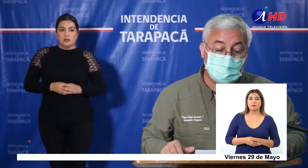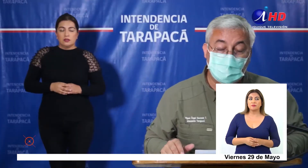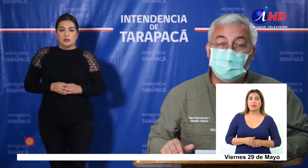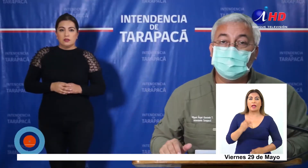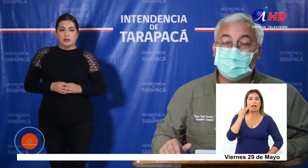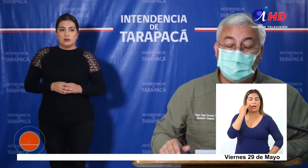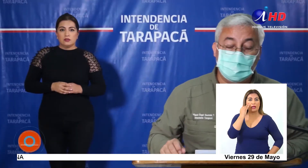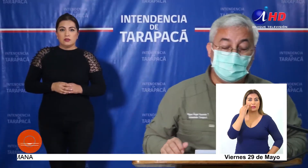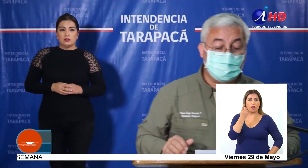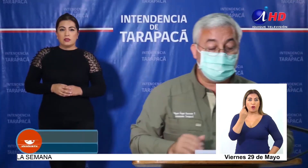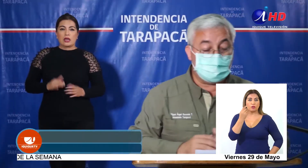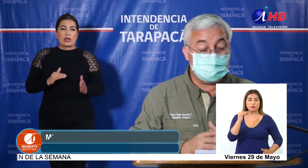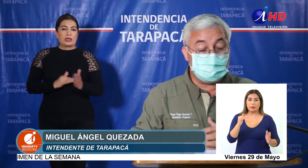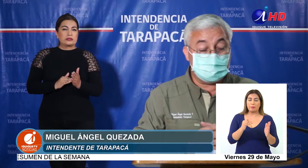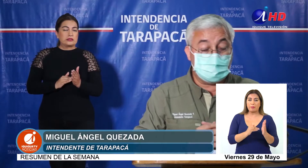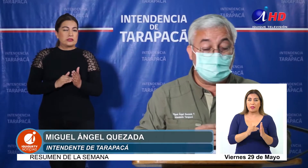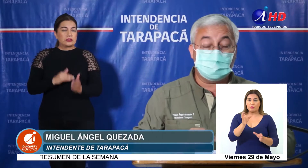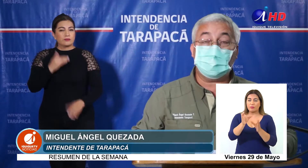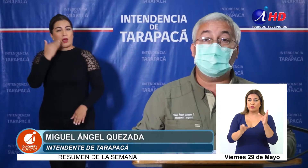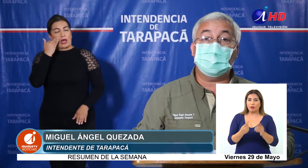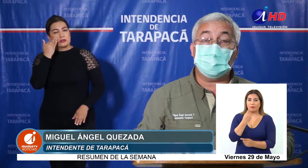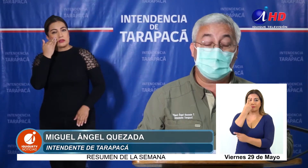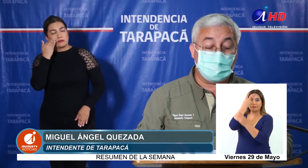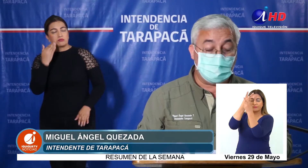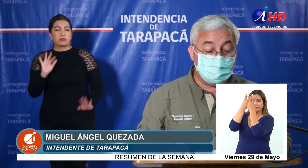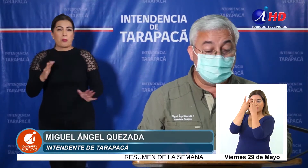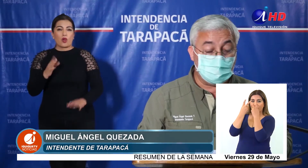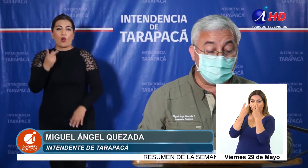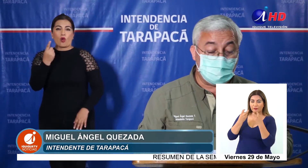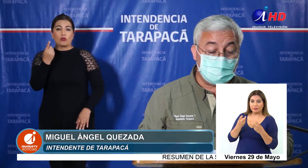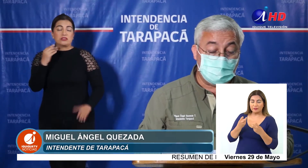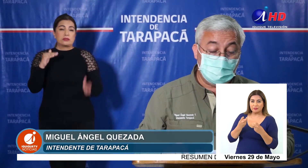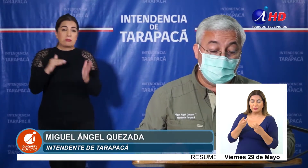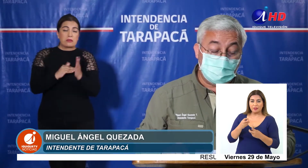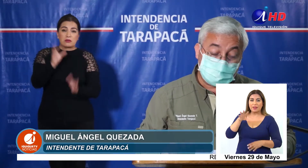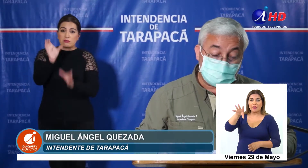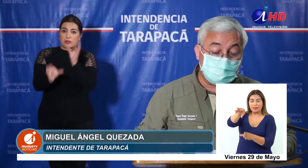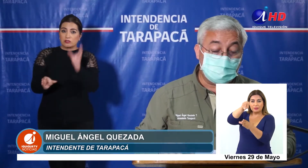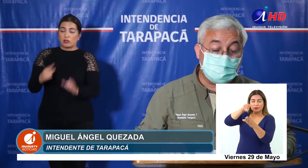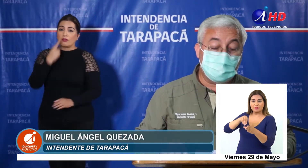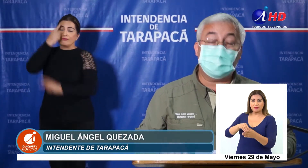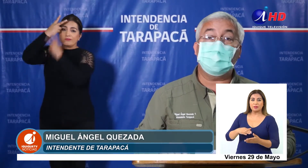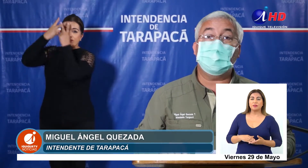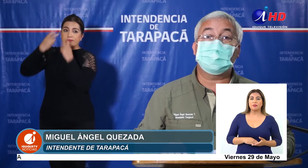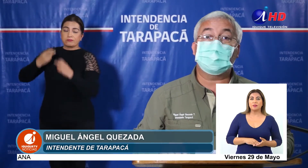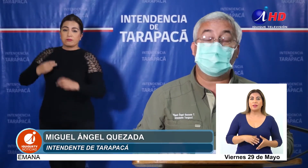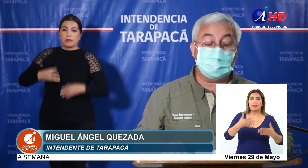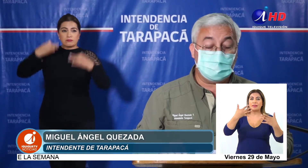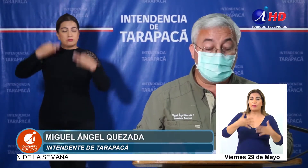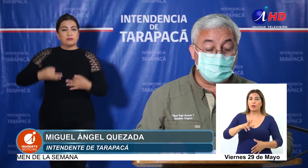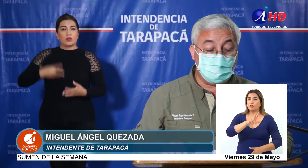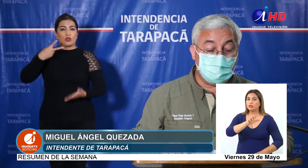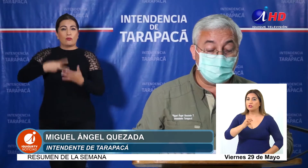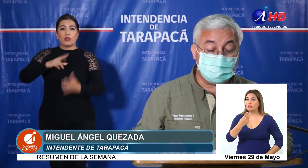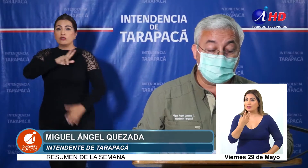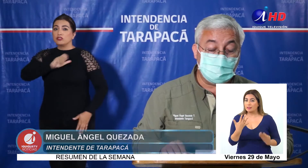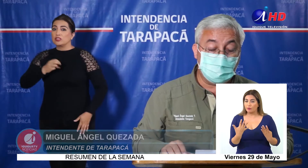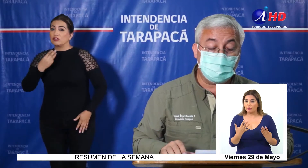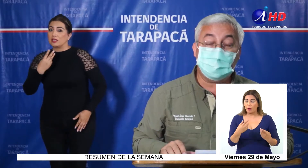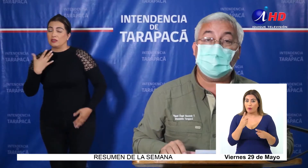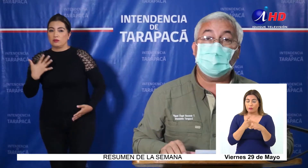cercanos a los 11.000 personas que se hacen el examen de COVID, de los cuales exactamente tenemos 10.839